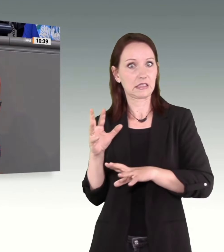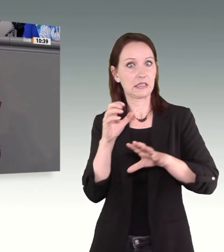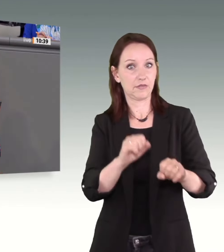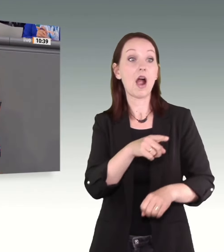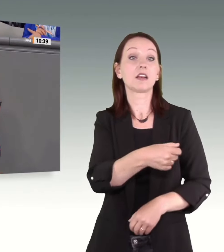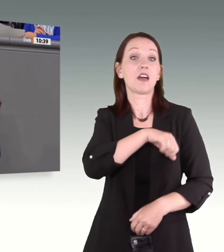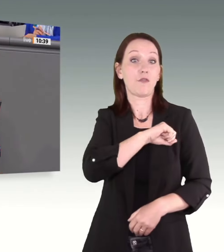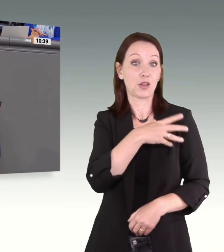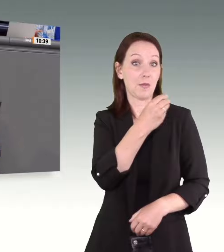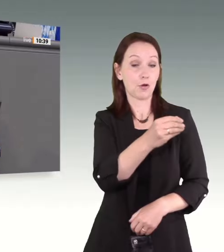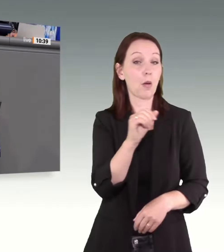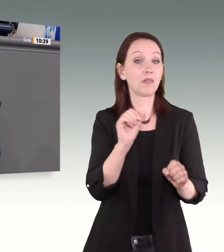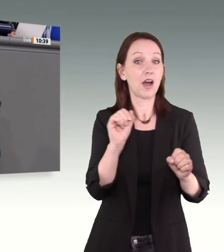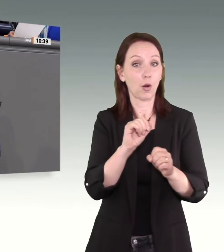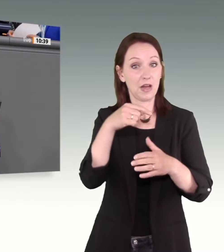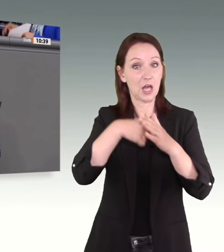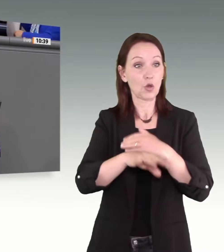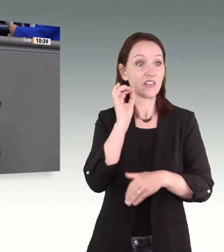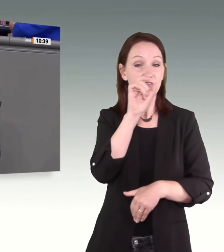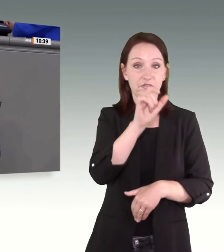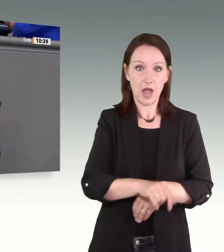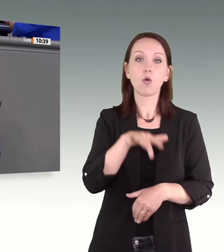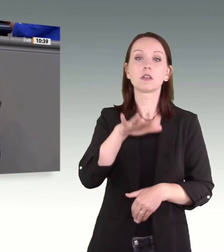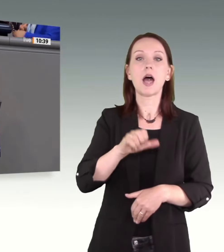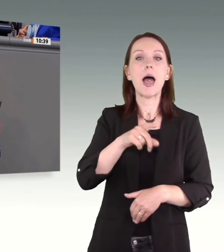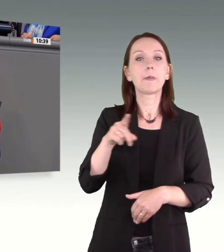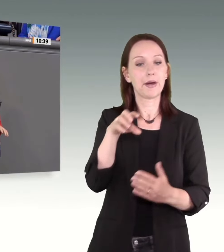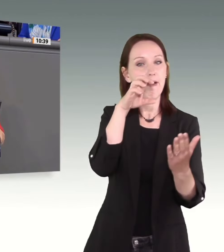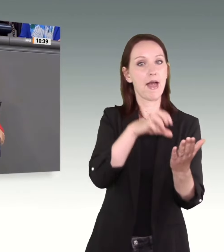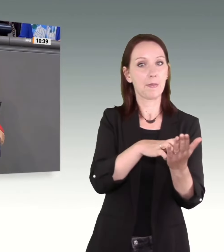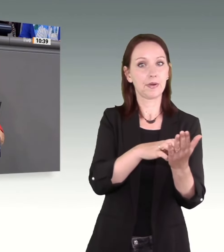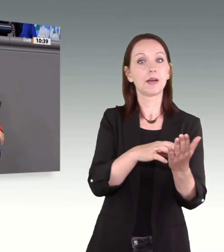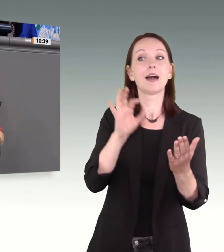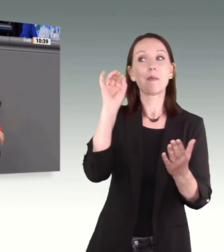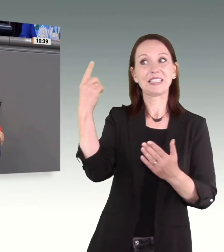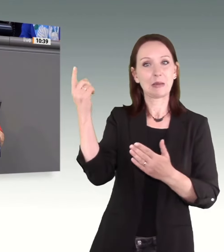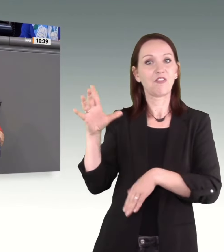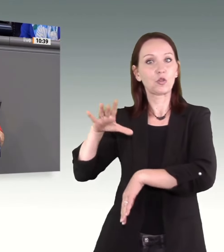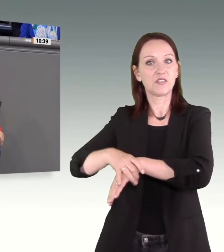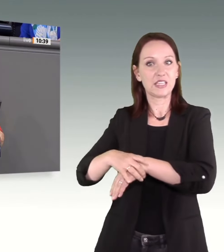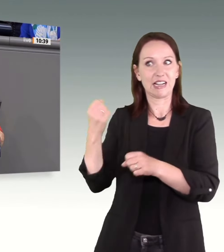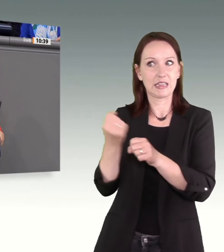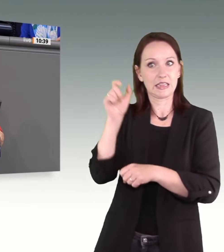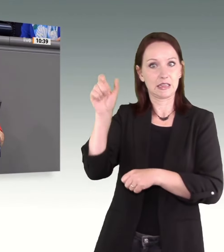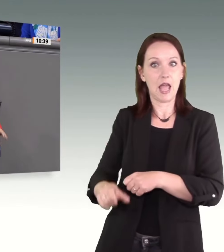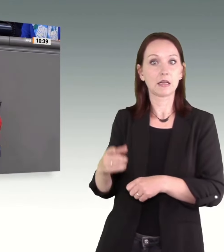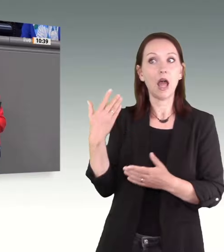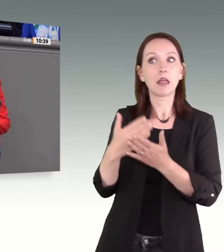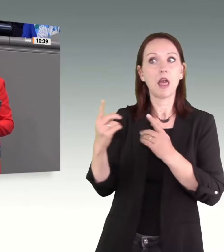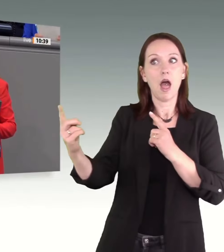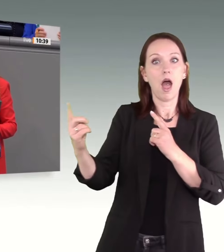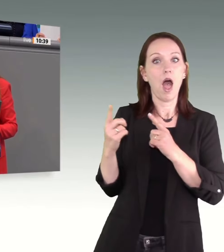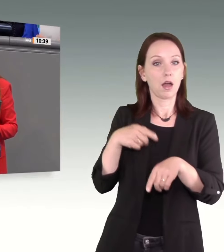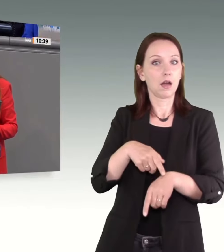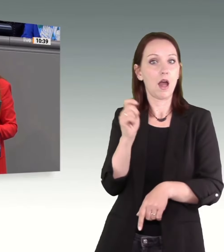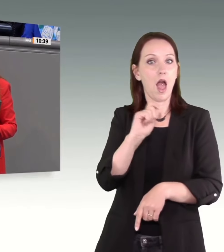dass die Frau beispielsweise über eine App alarmiert wird, wenn sich der potenzielle Täter ihr Unerlaubt nähert. Dazu habe ich in